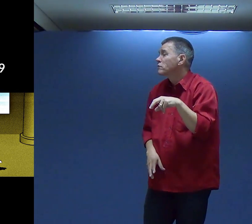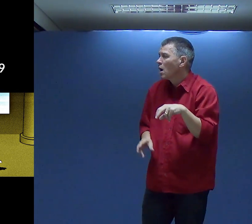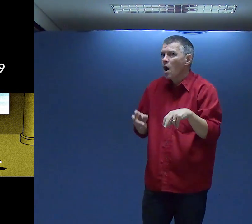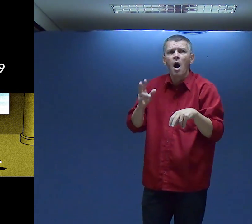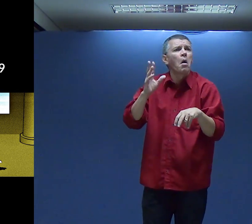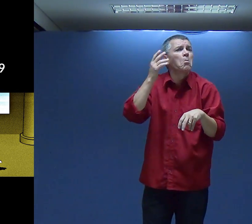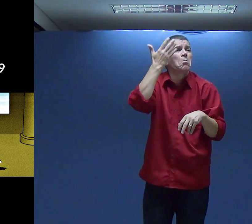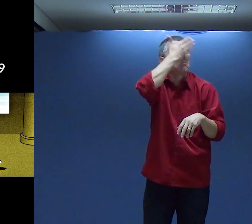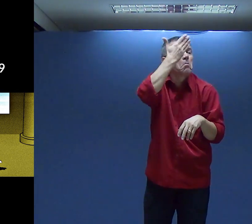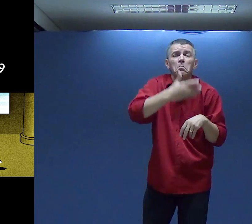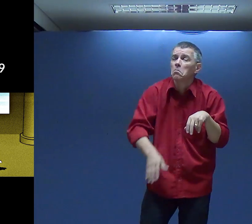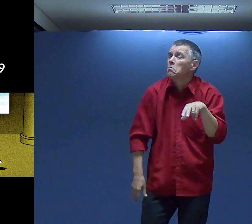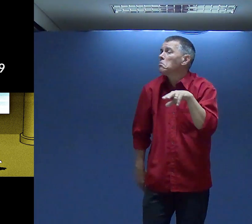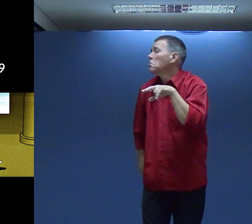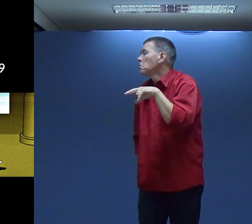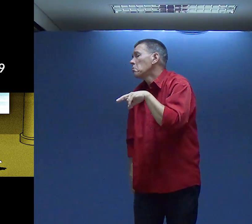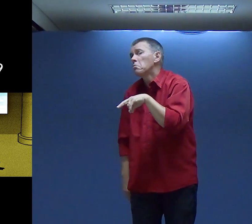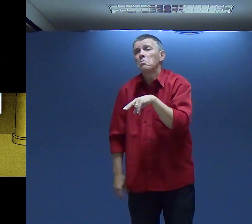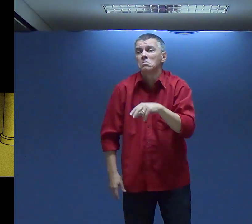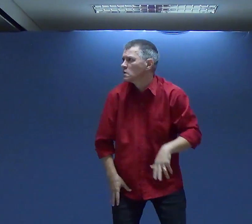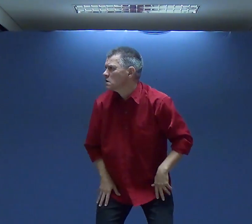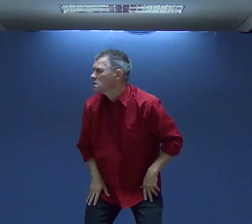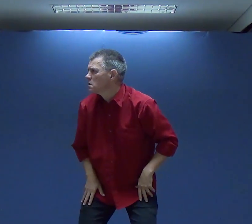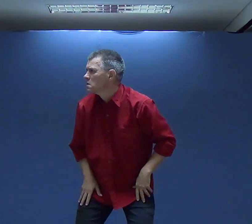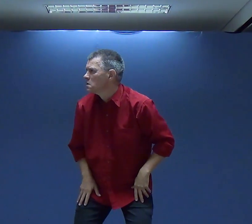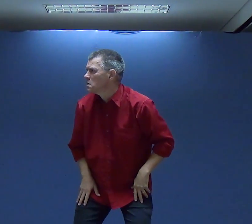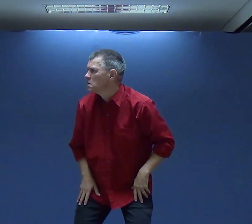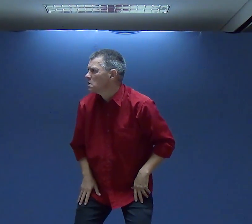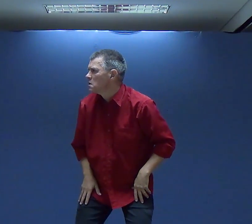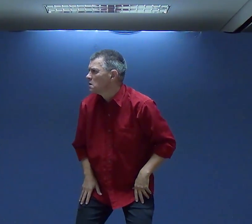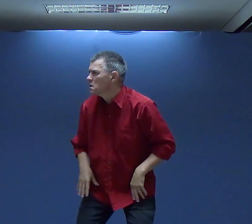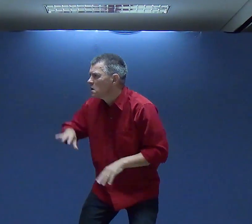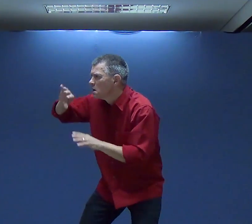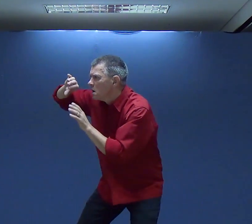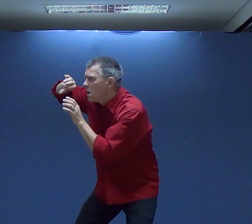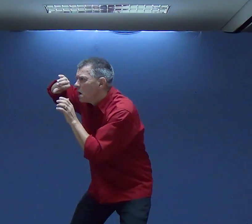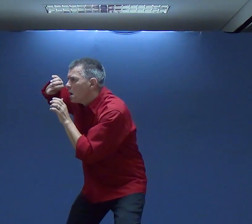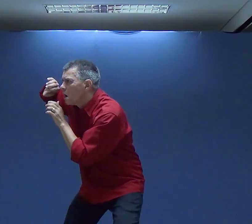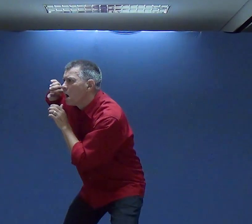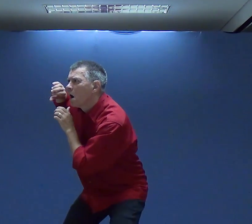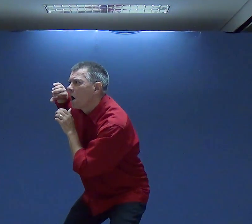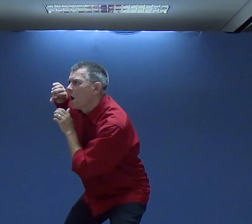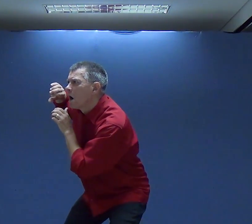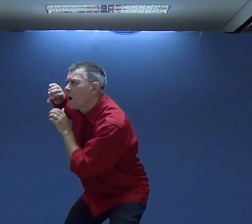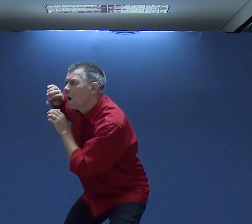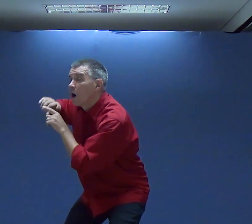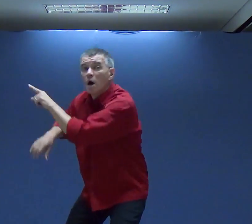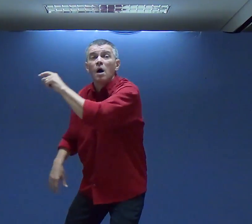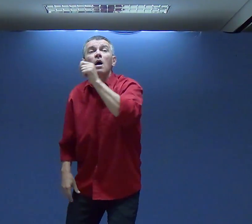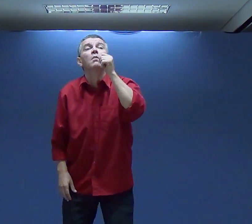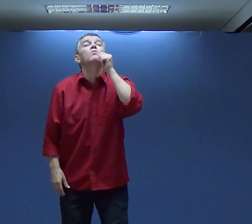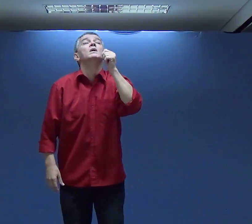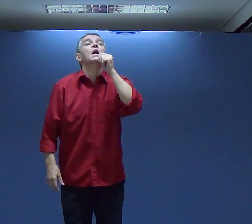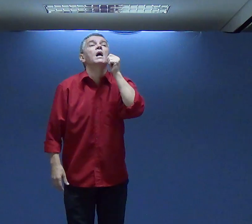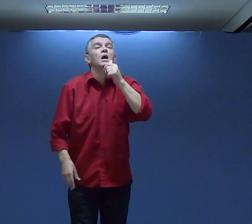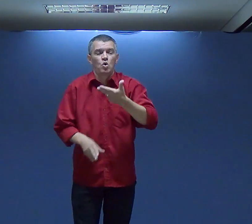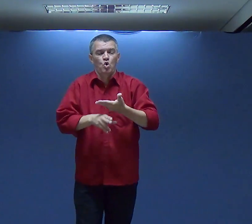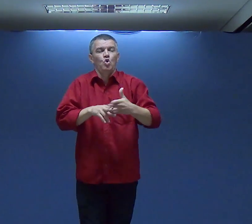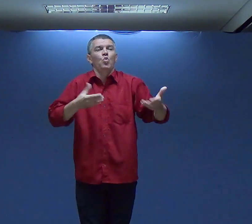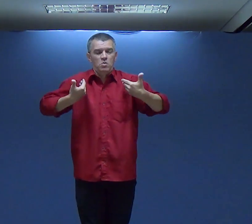Vivendo a sua vida De um rei E um dia Davi está dentro Do